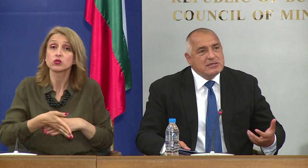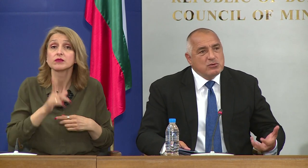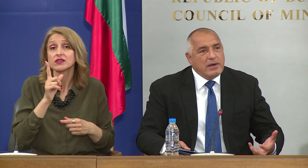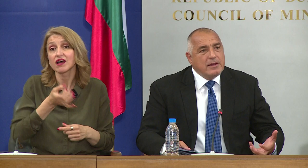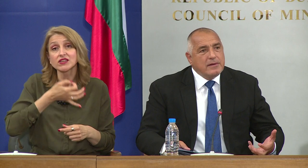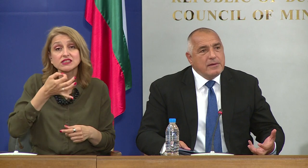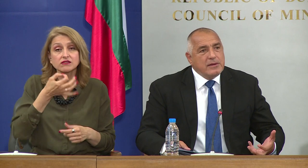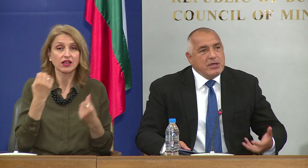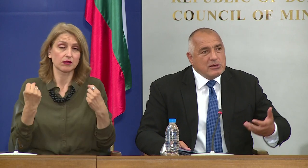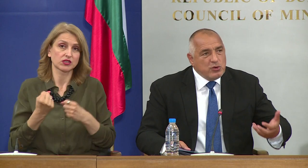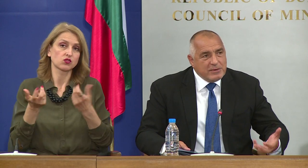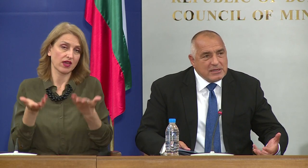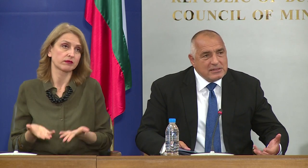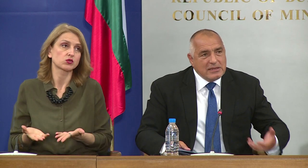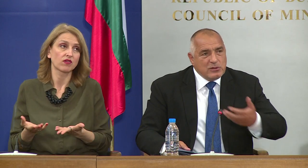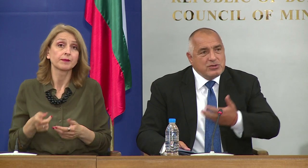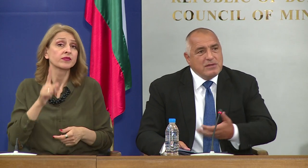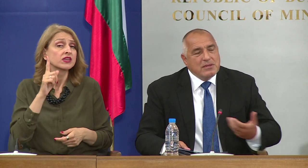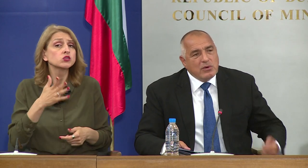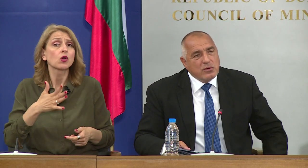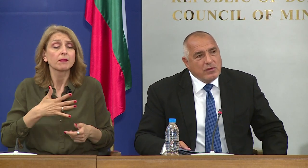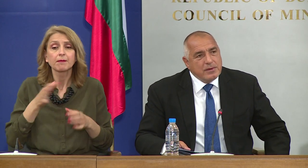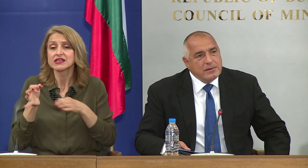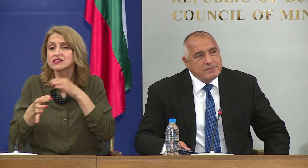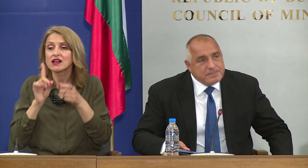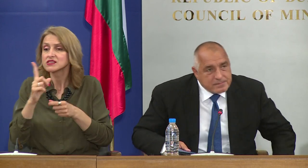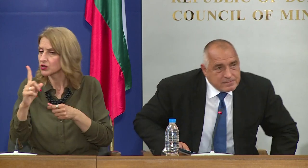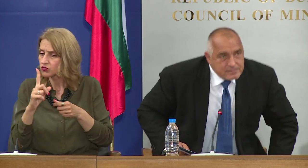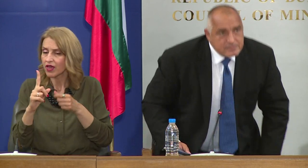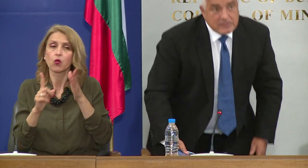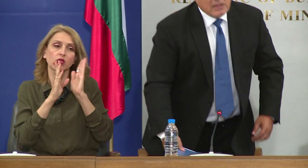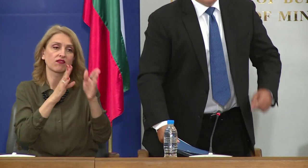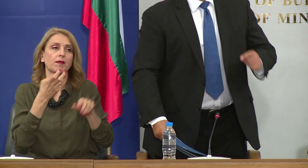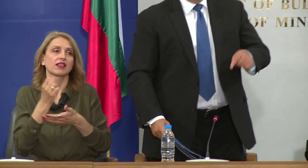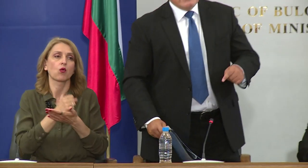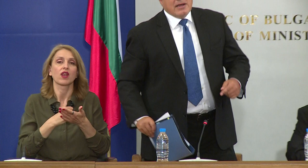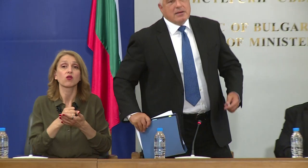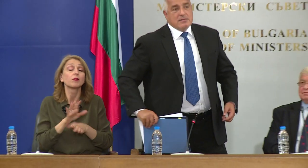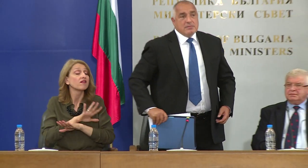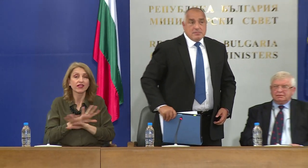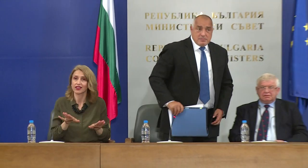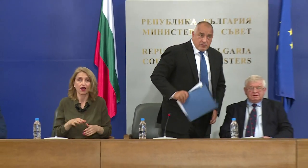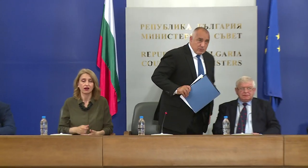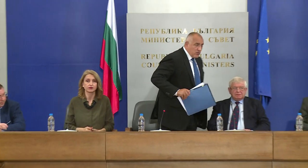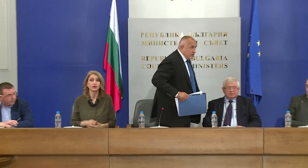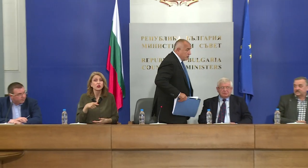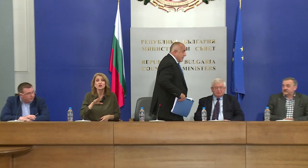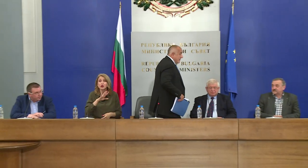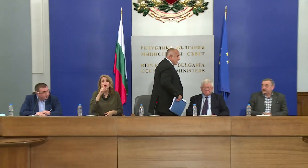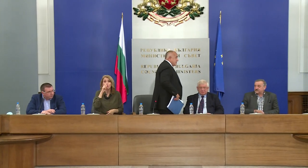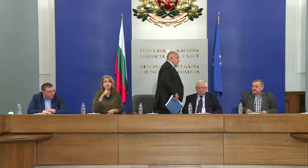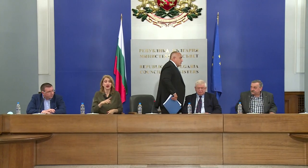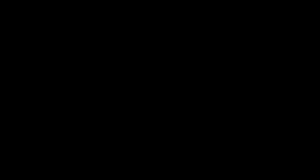живееме с това. И като има заразен, да отидеме да го лекуваме. И то веднага. Това е много важно.